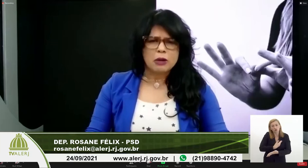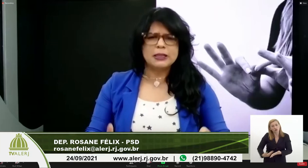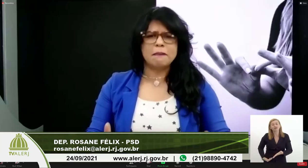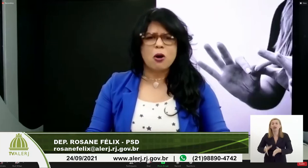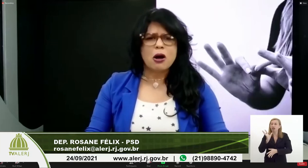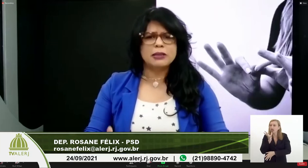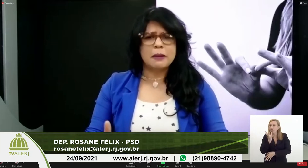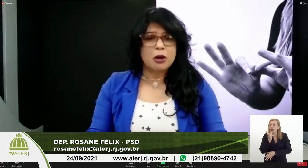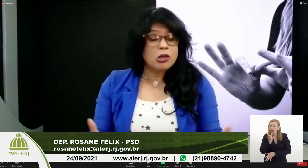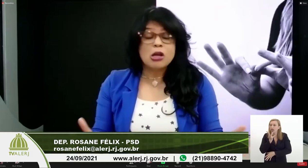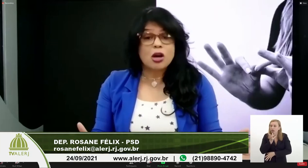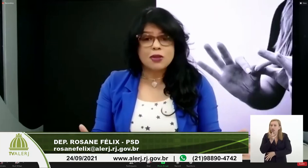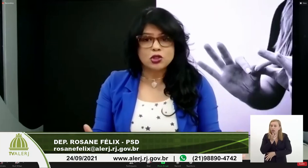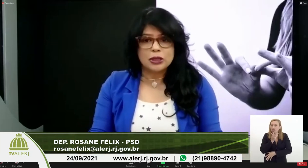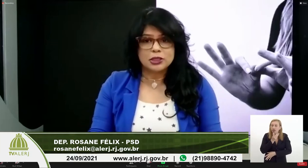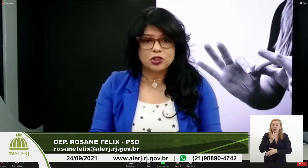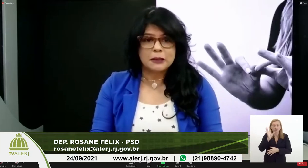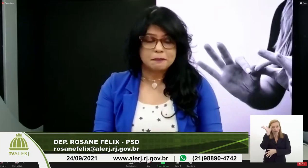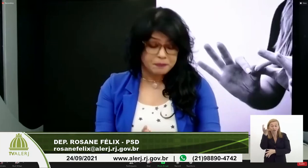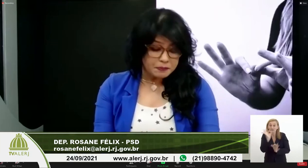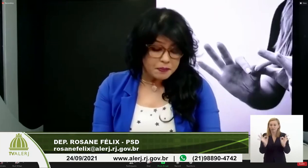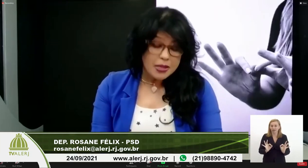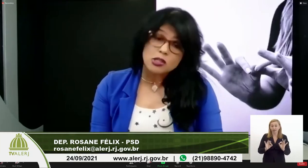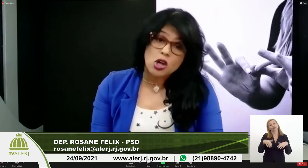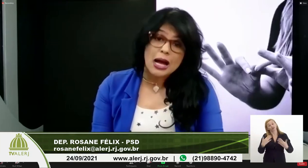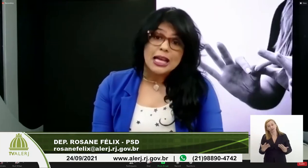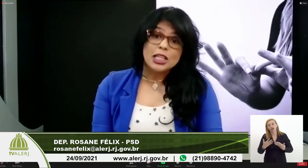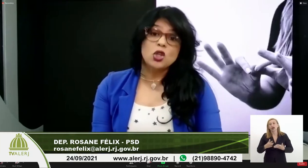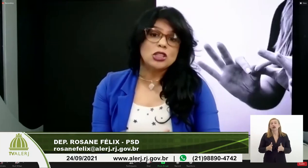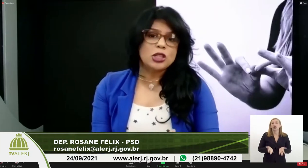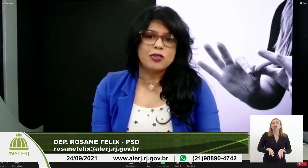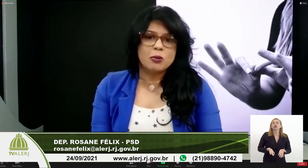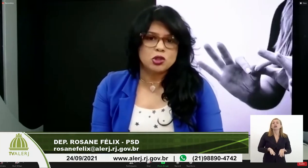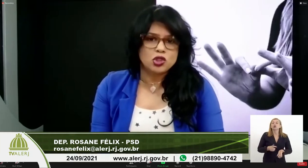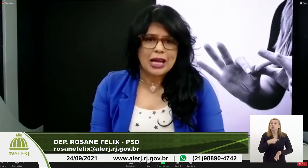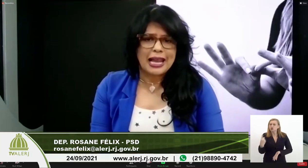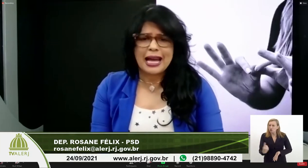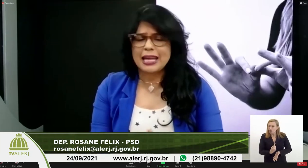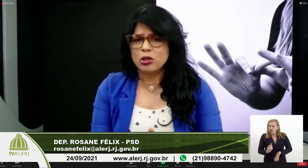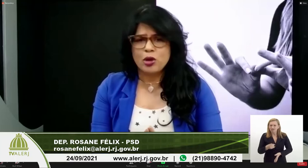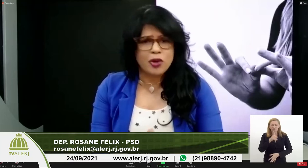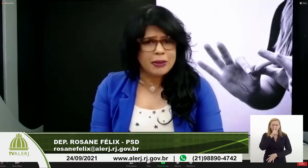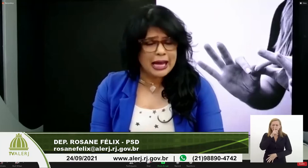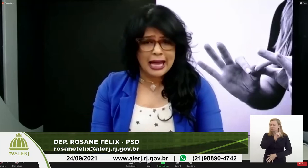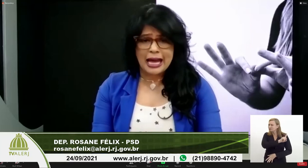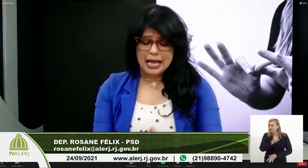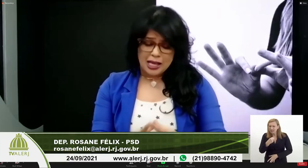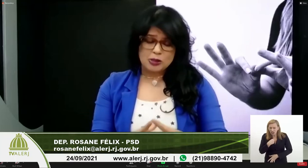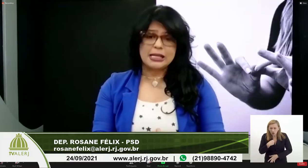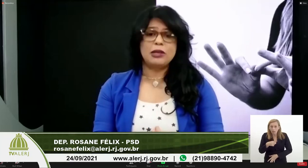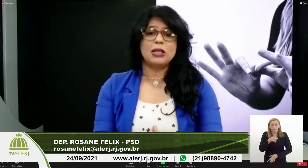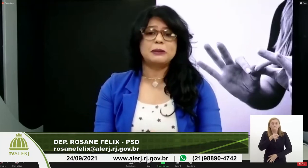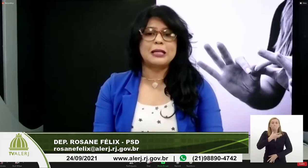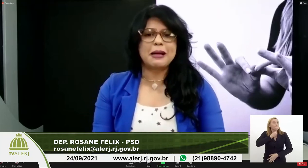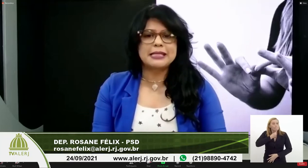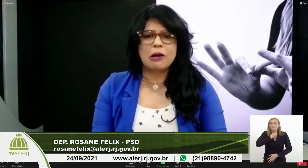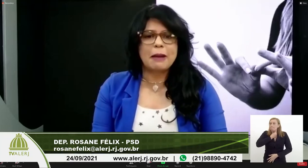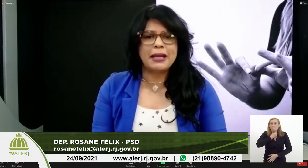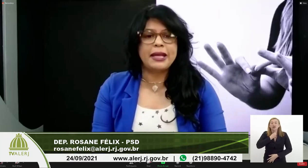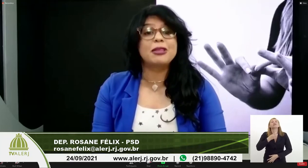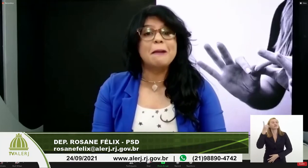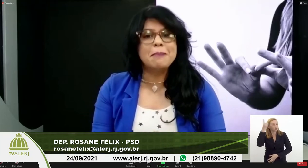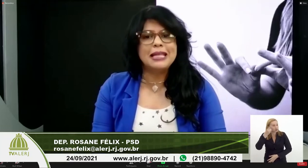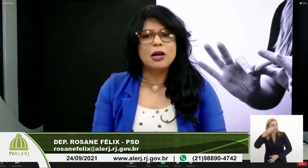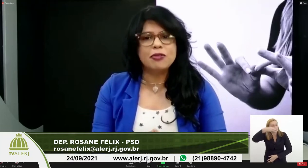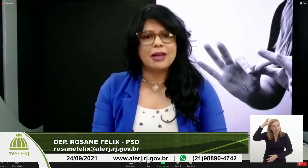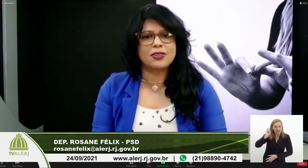demoram, demoram, demoram, não resolve as coisas, né? Só que nós não vamos nos calar, eu não vou me calar, eu sei que o deputado Marcelo